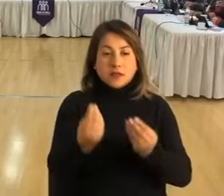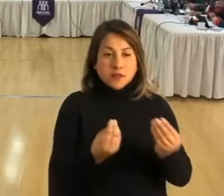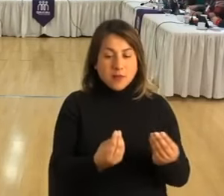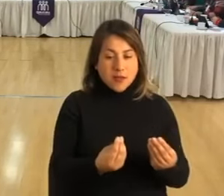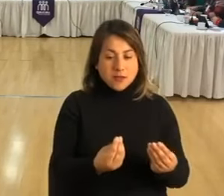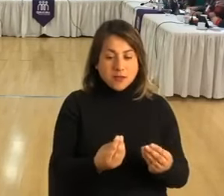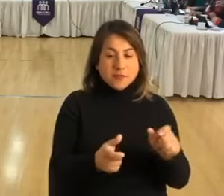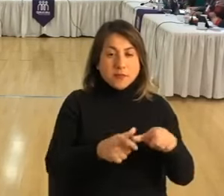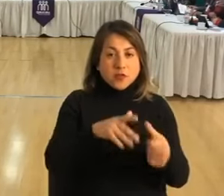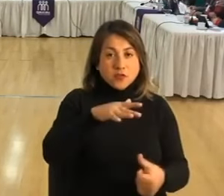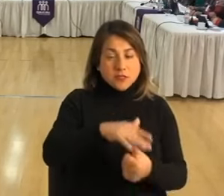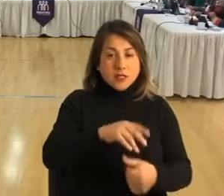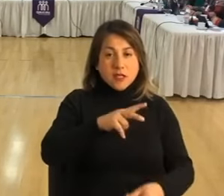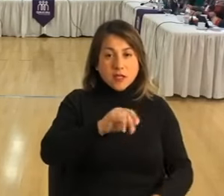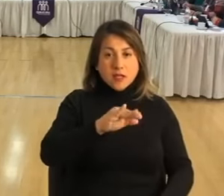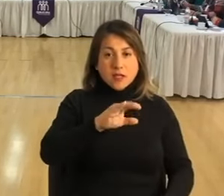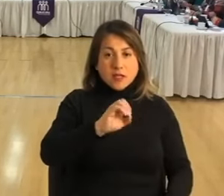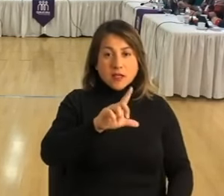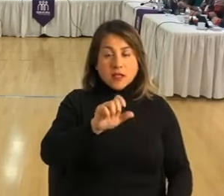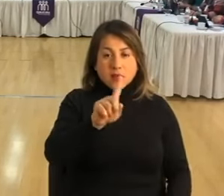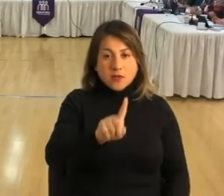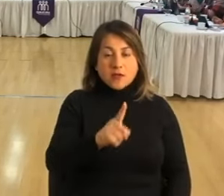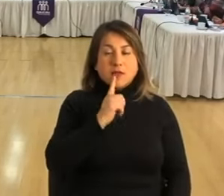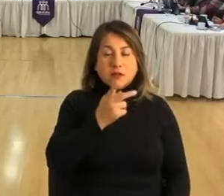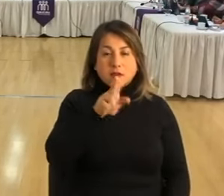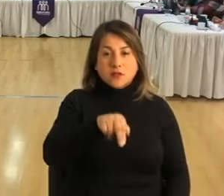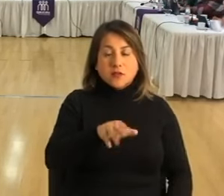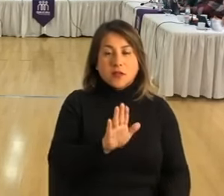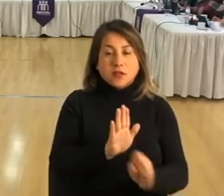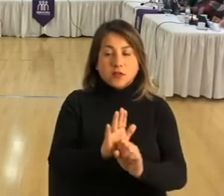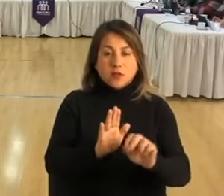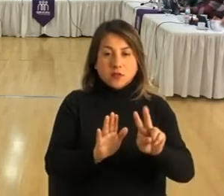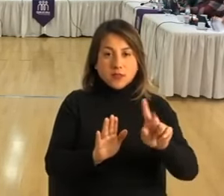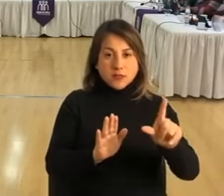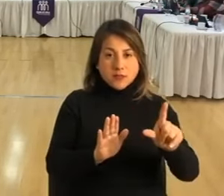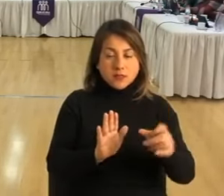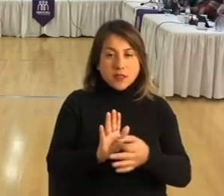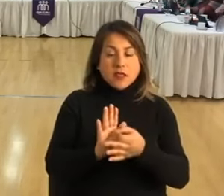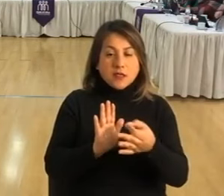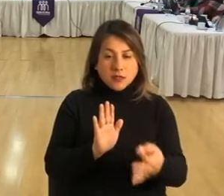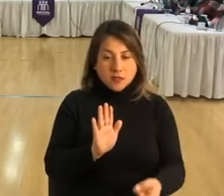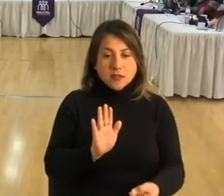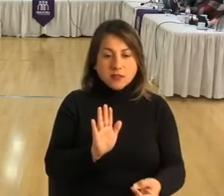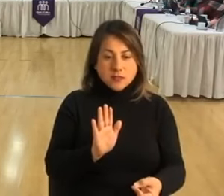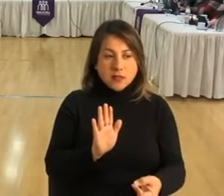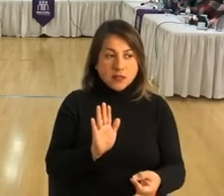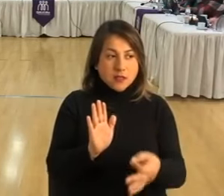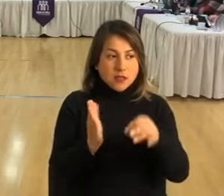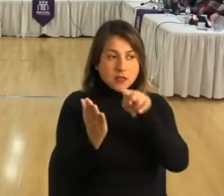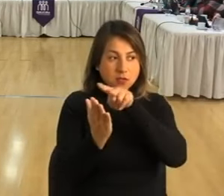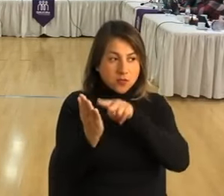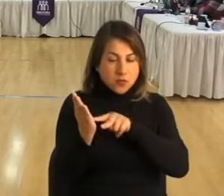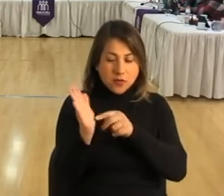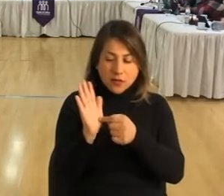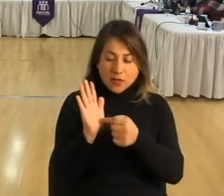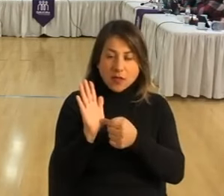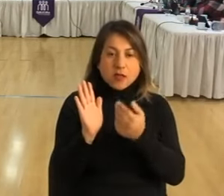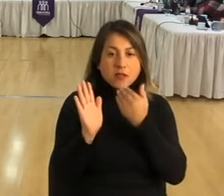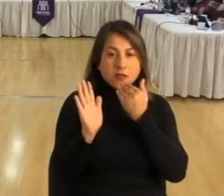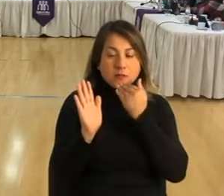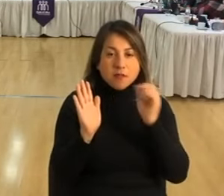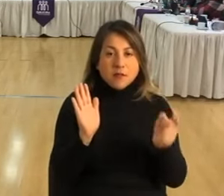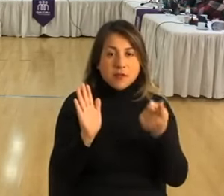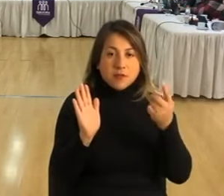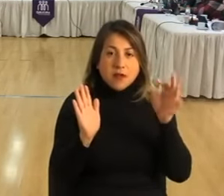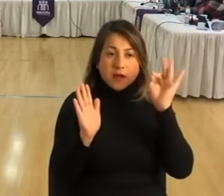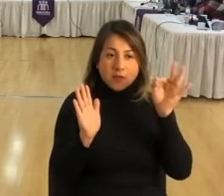revisando lo que hizo el concejal Nicolás, tiene razón porque en el artículo 27 sale textualmente, también en la